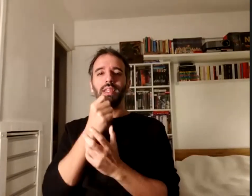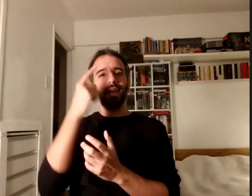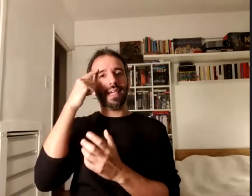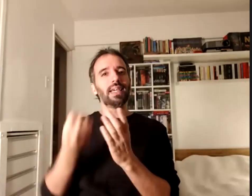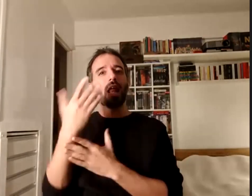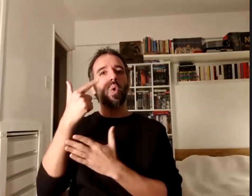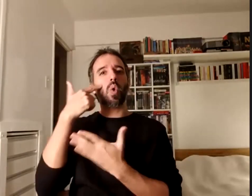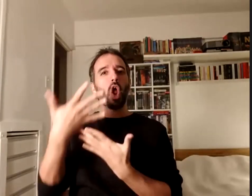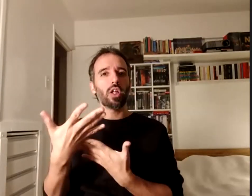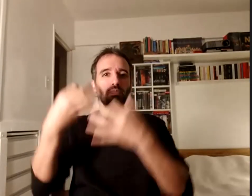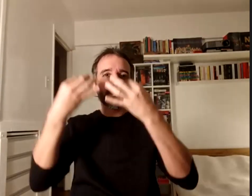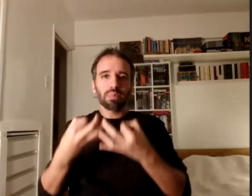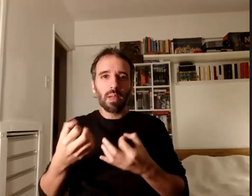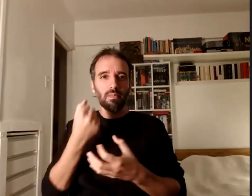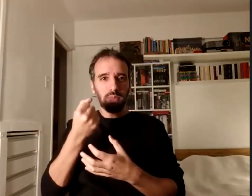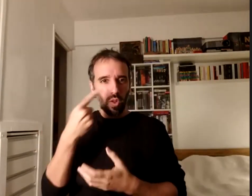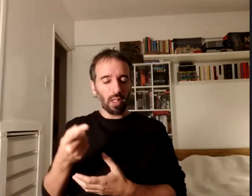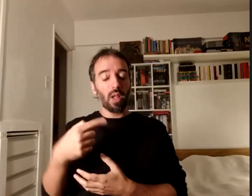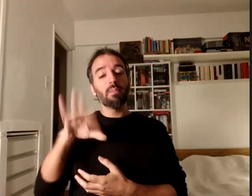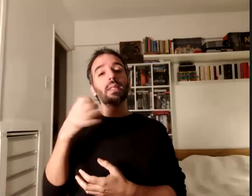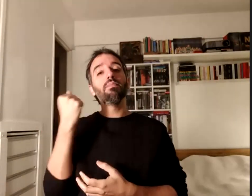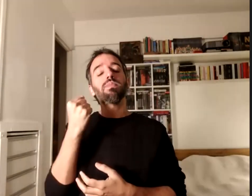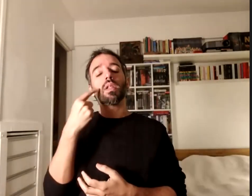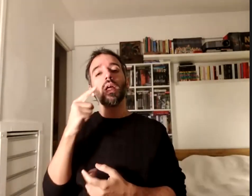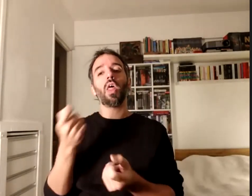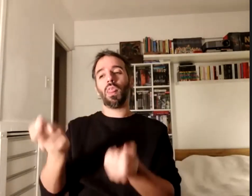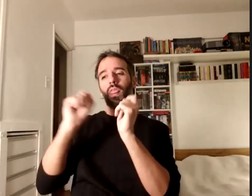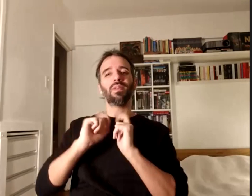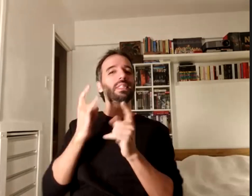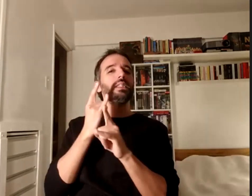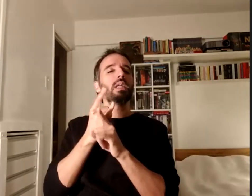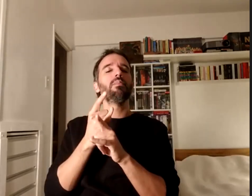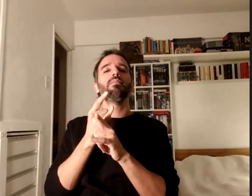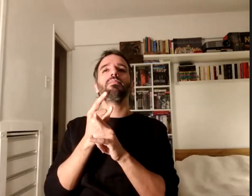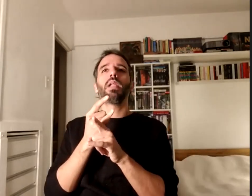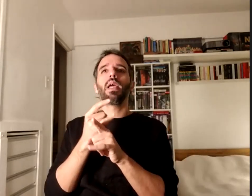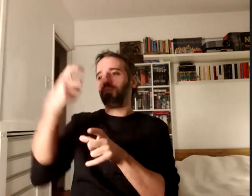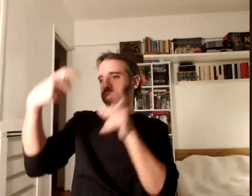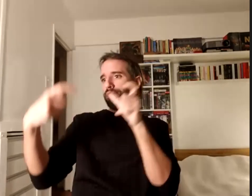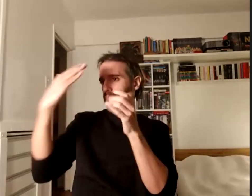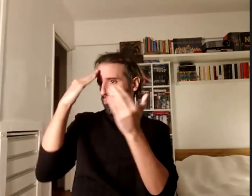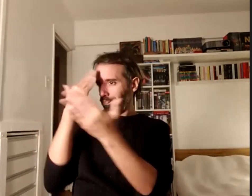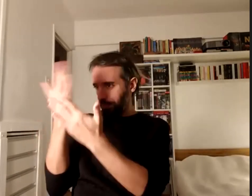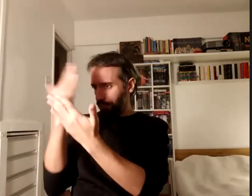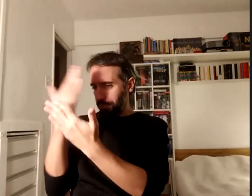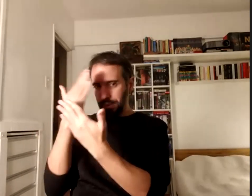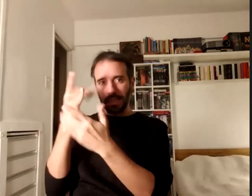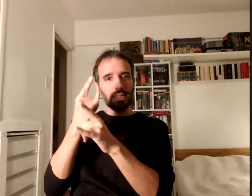y lo más importante es que nos devuelve constantemente al otro lo impregna de una materialidad a nuestro análisis